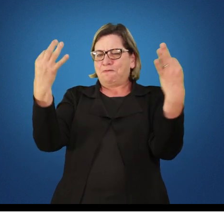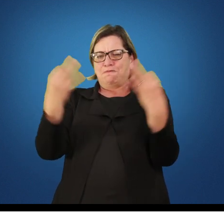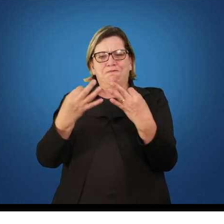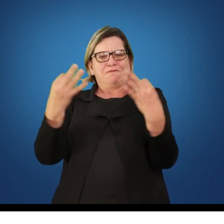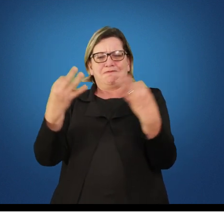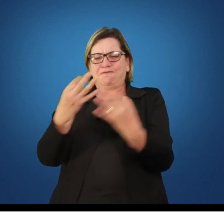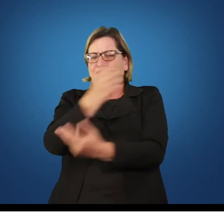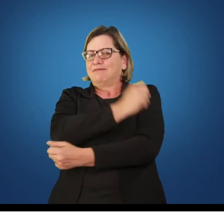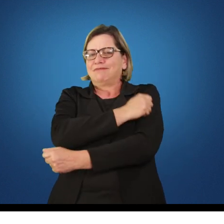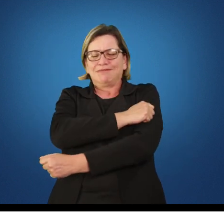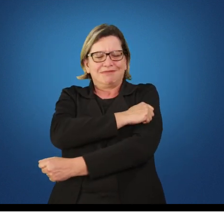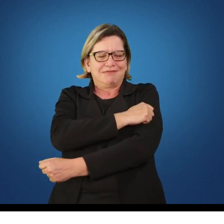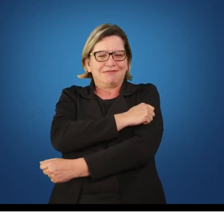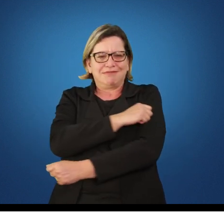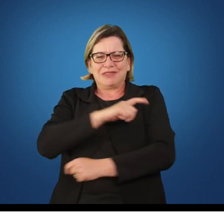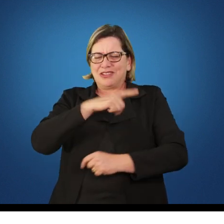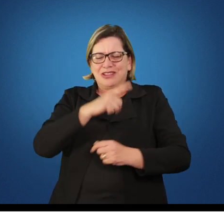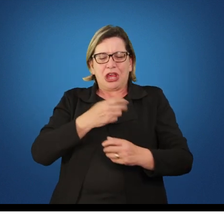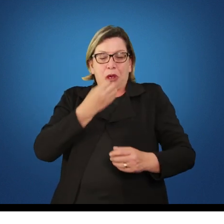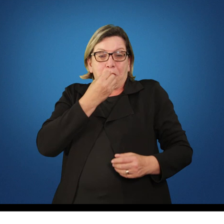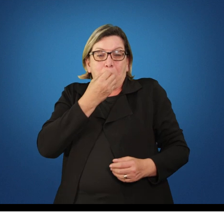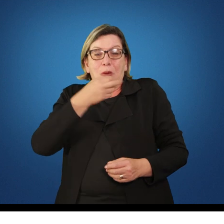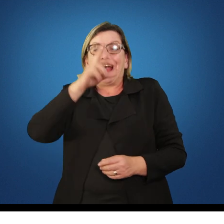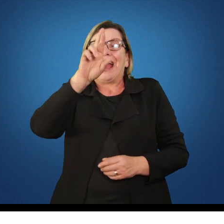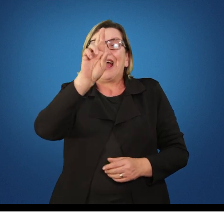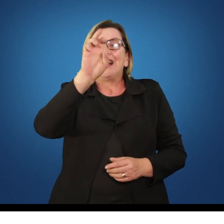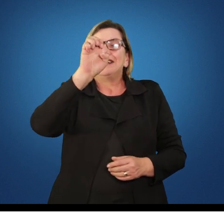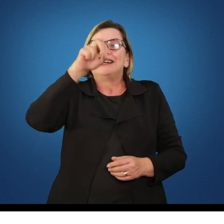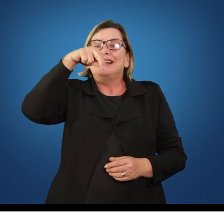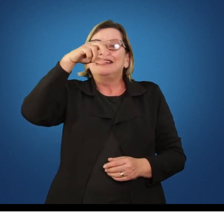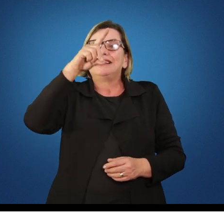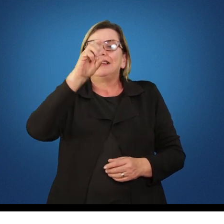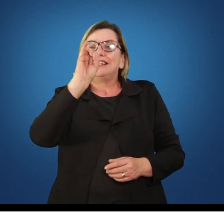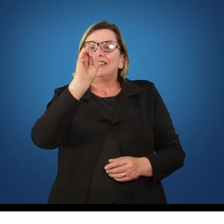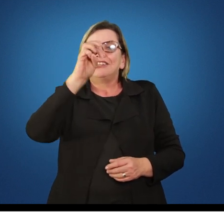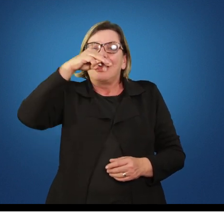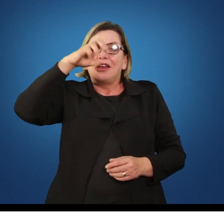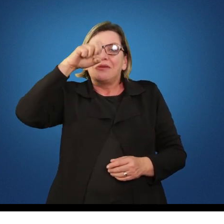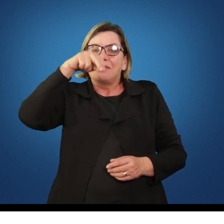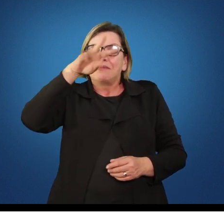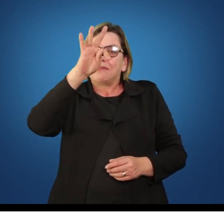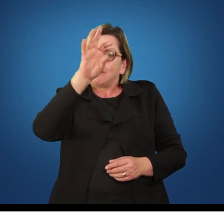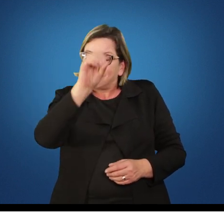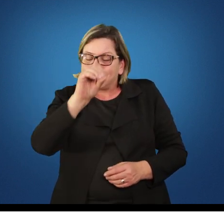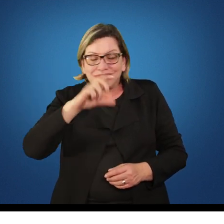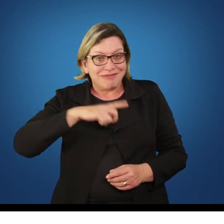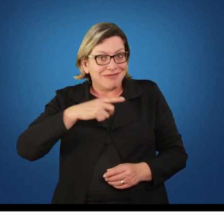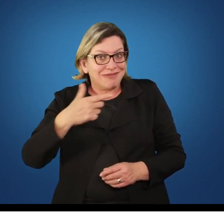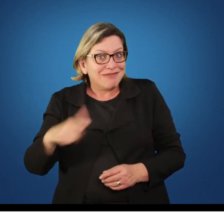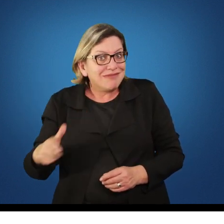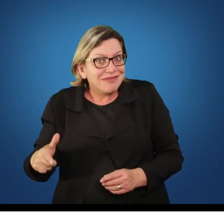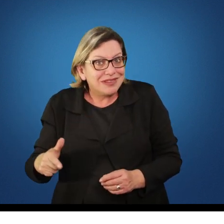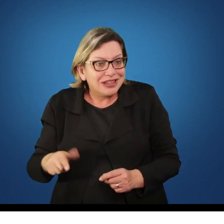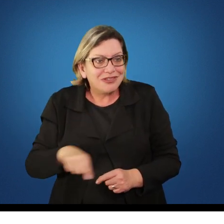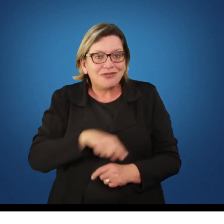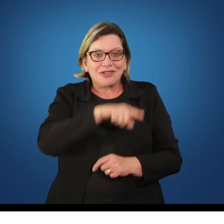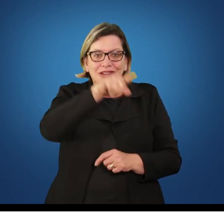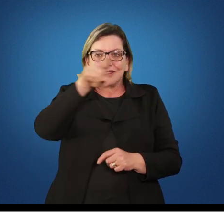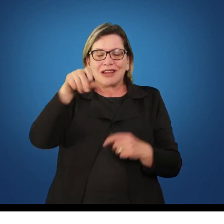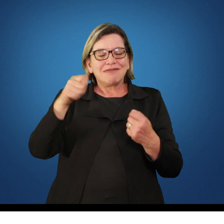Não existe bom rendimento no aluno em matéria de esporte. Fazendo com vocês pensem que